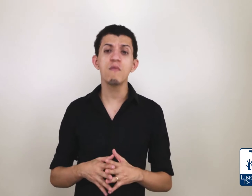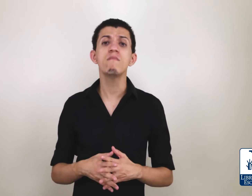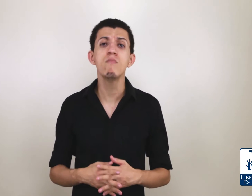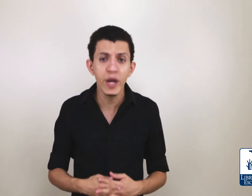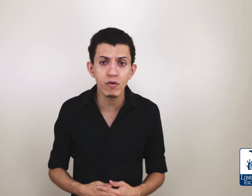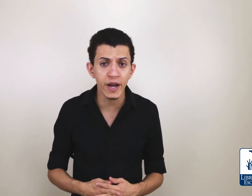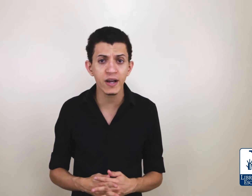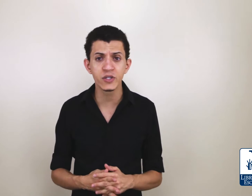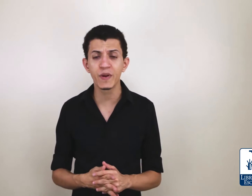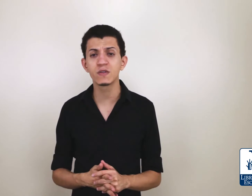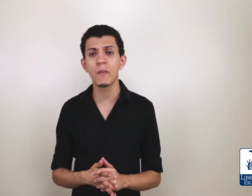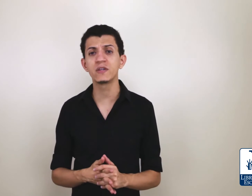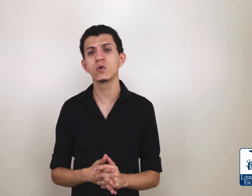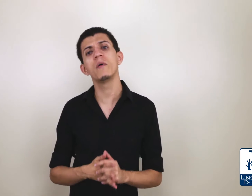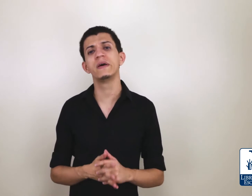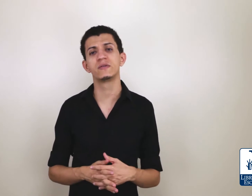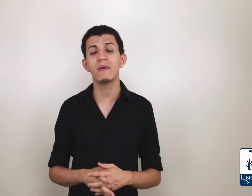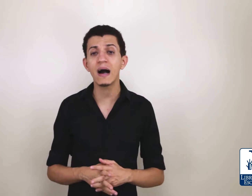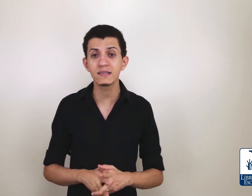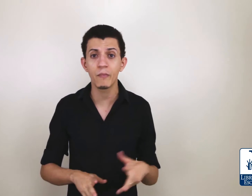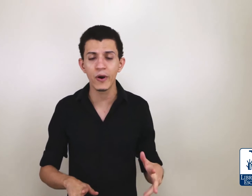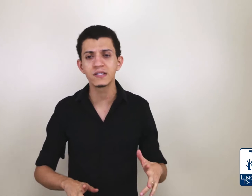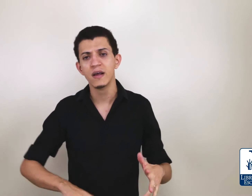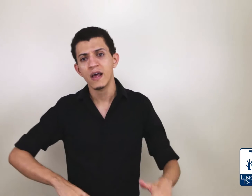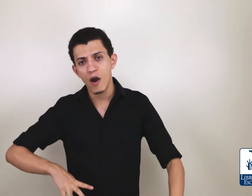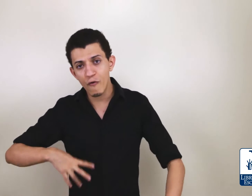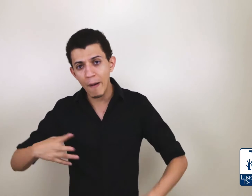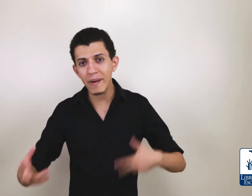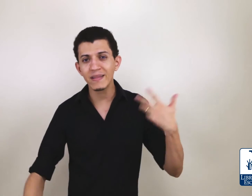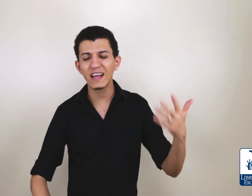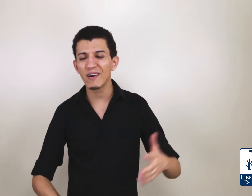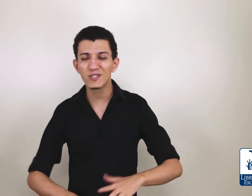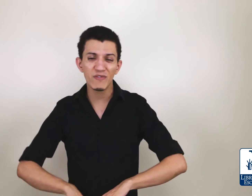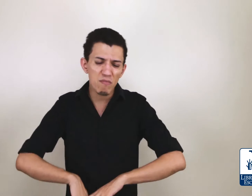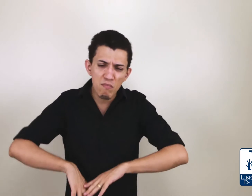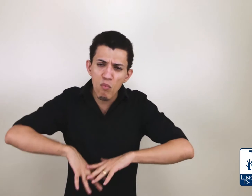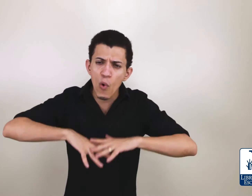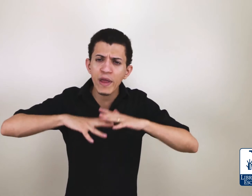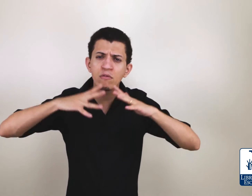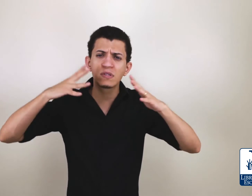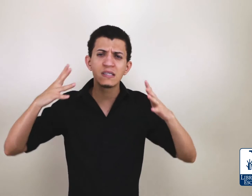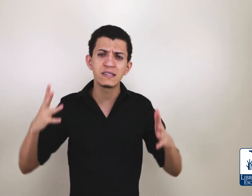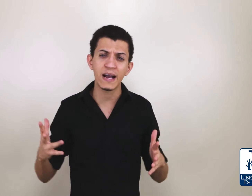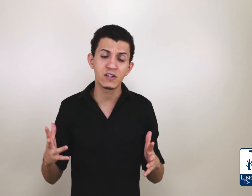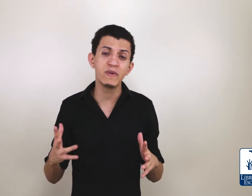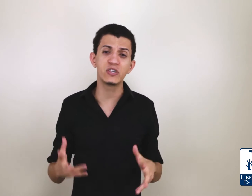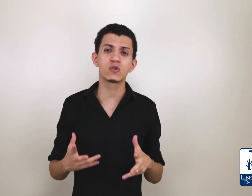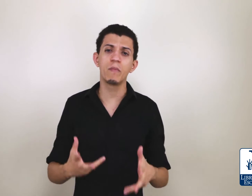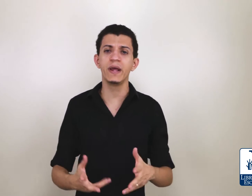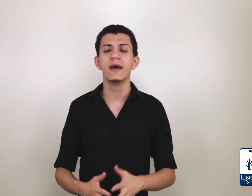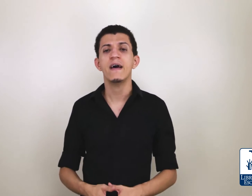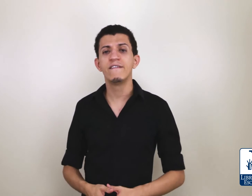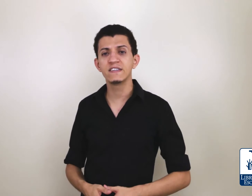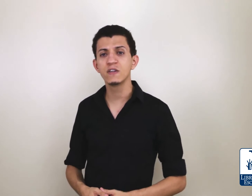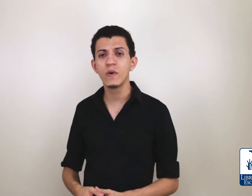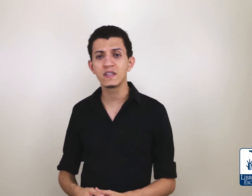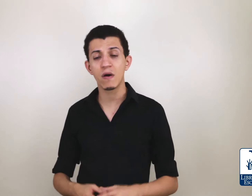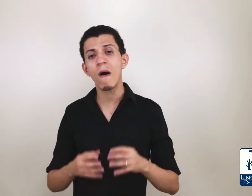muito grande, principalmente no começo. Mas, depois, eu fui aprendendo, eu tive muitos insights, eu me descobri fazendo isso. Eu